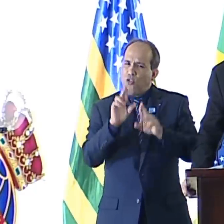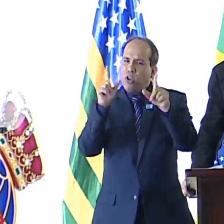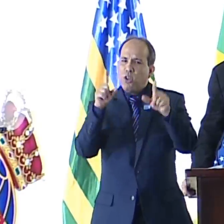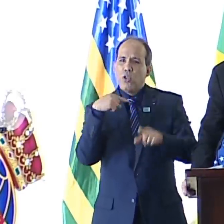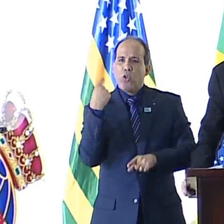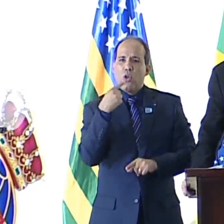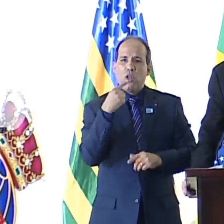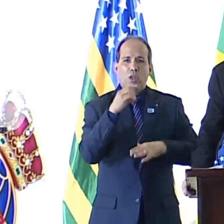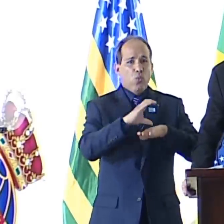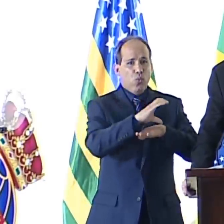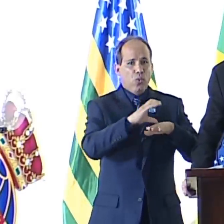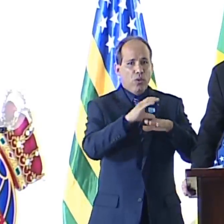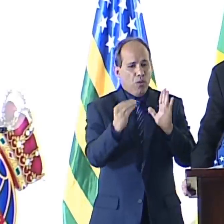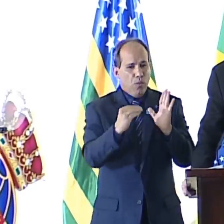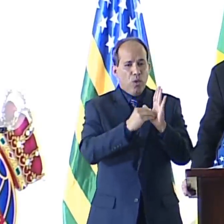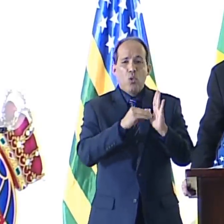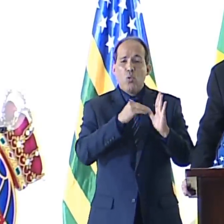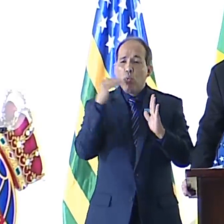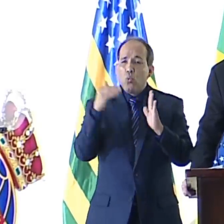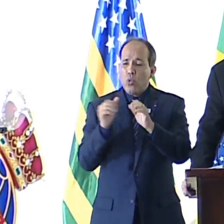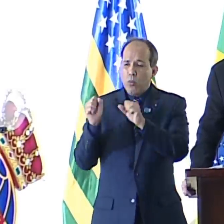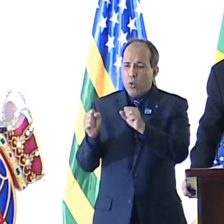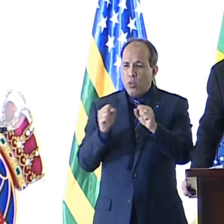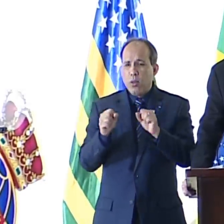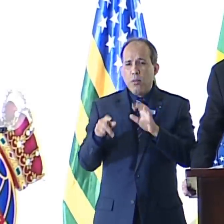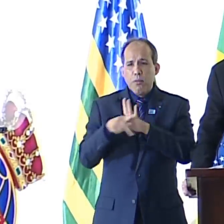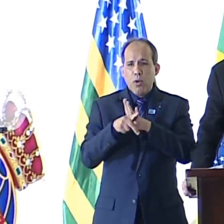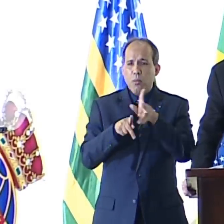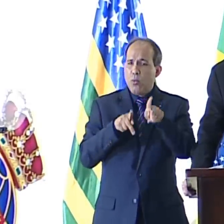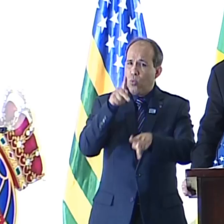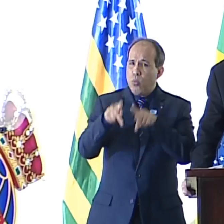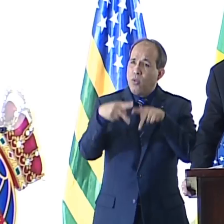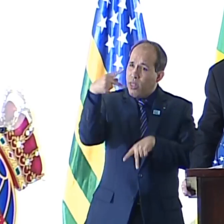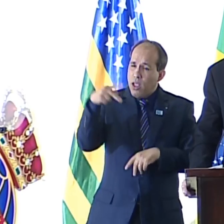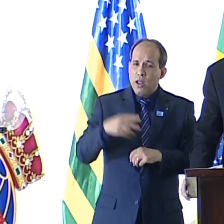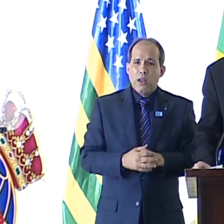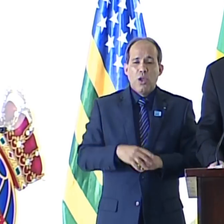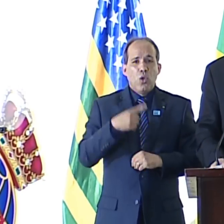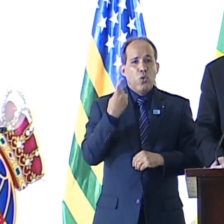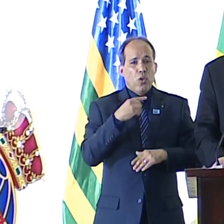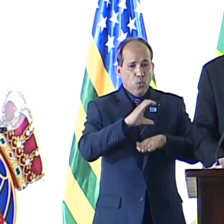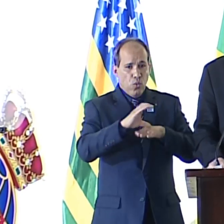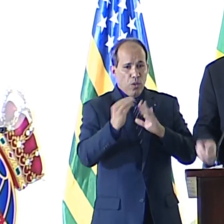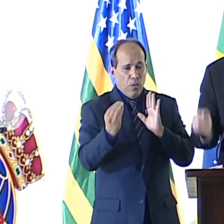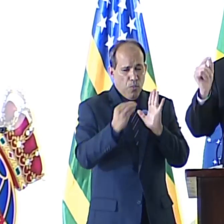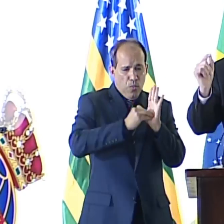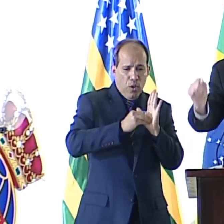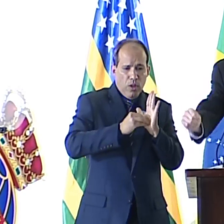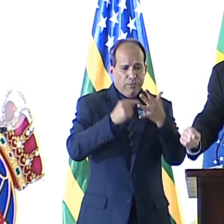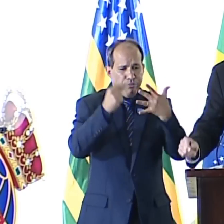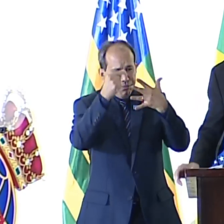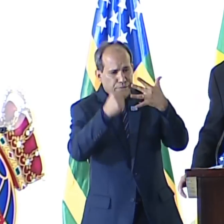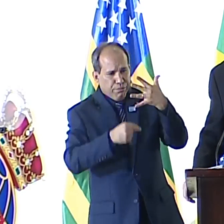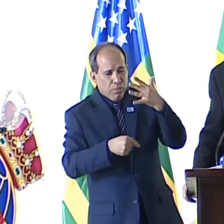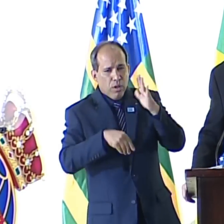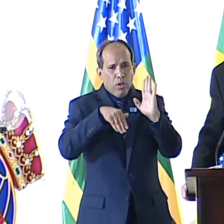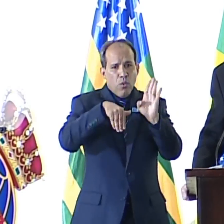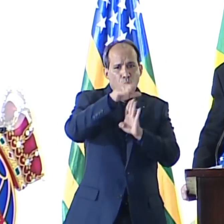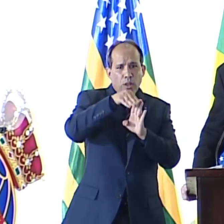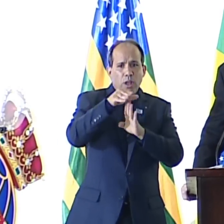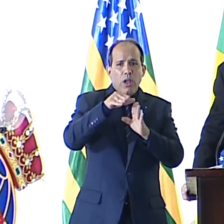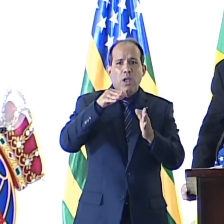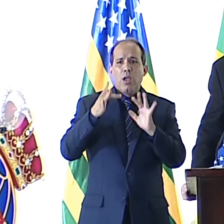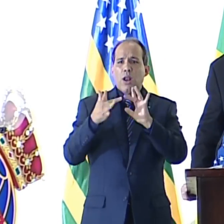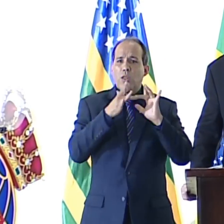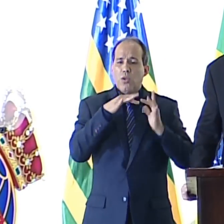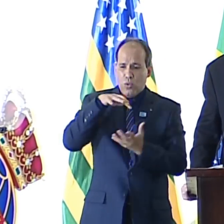Constituição que todo poder emana do povo. Então, quando a nossa Constituição coloca entre os princípios que devem reger as relações internacionais do